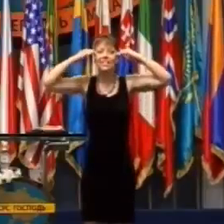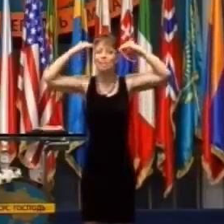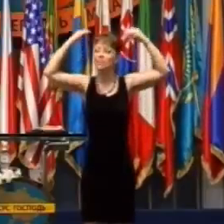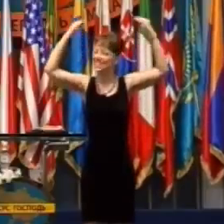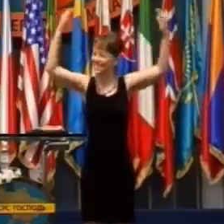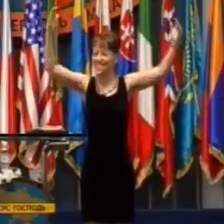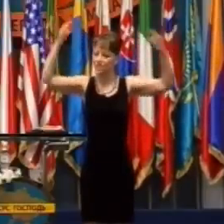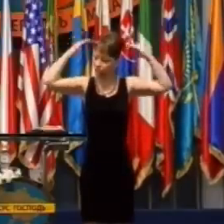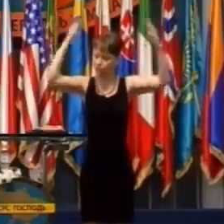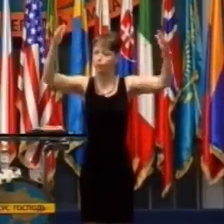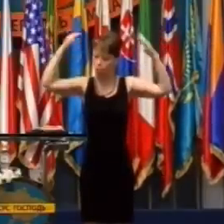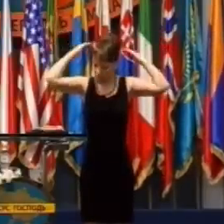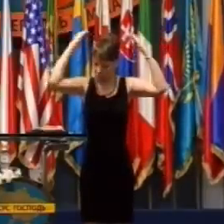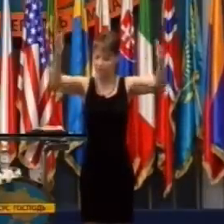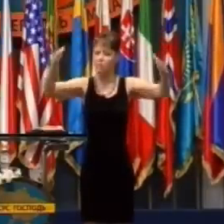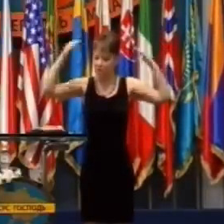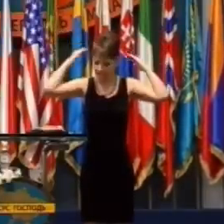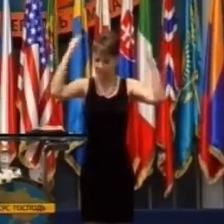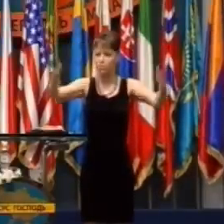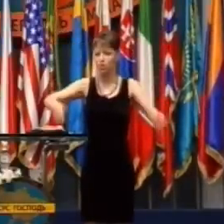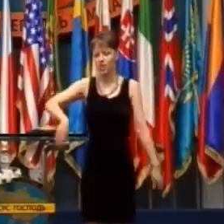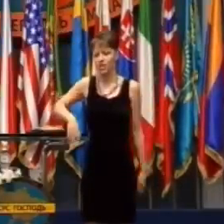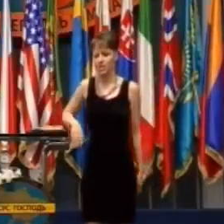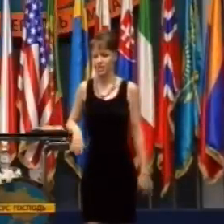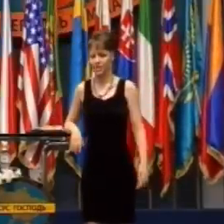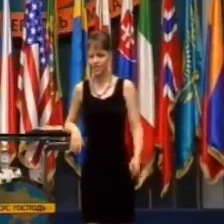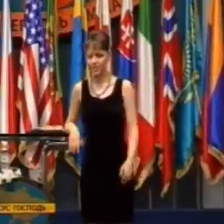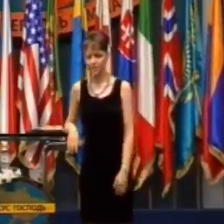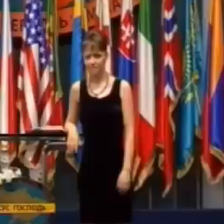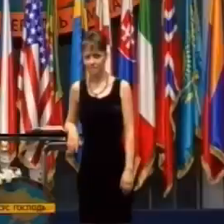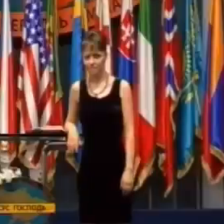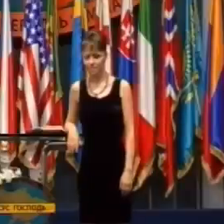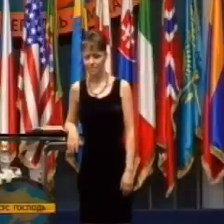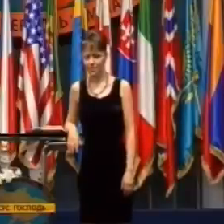zázrak presahuje bežné ľudské uvažovanie.